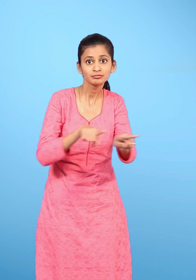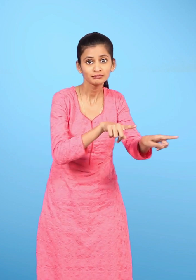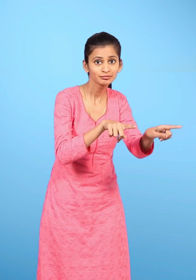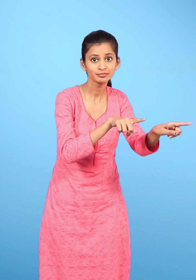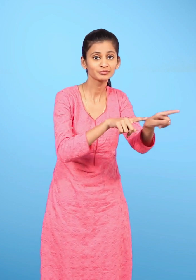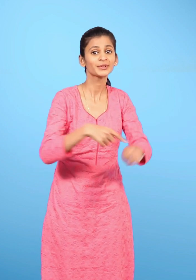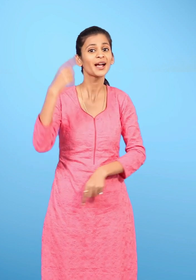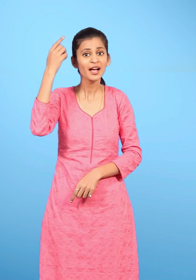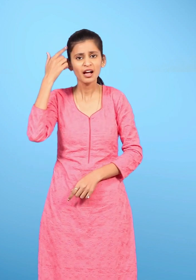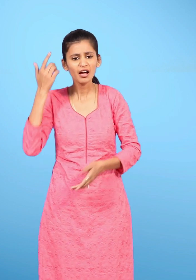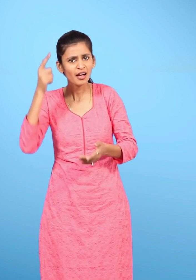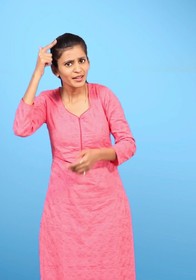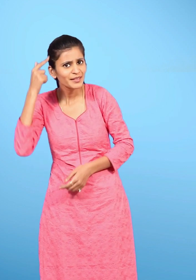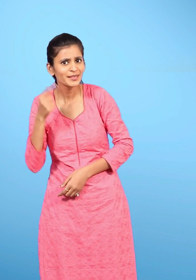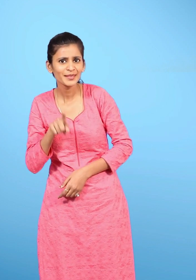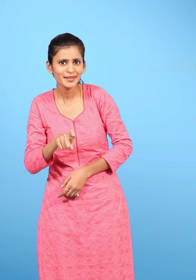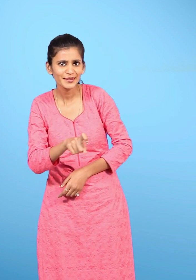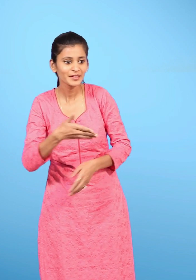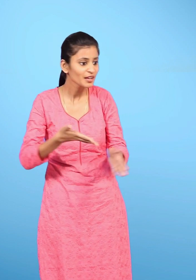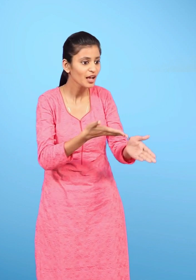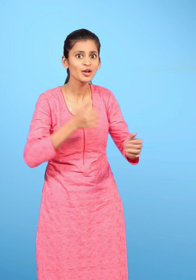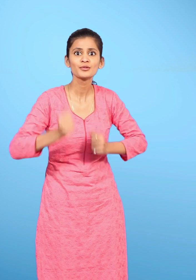काँ चीटिया दोड़ी जाती